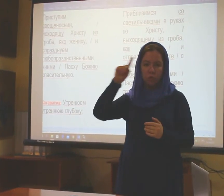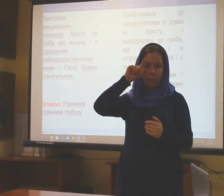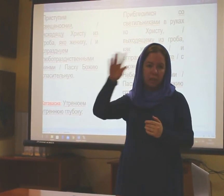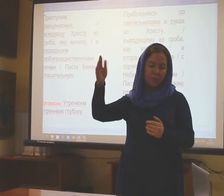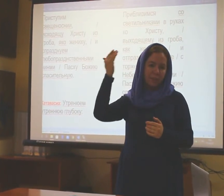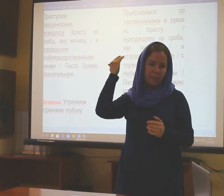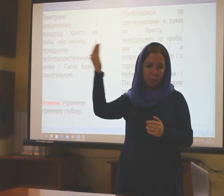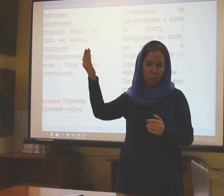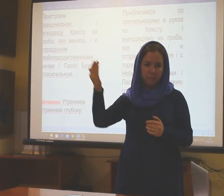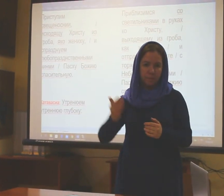славен Его.